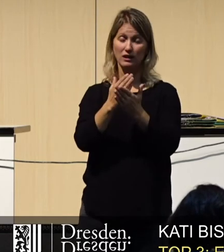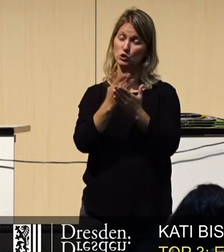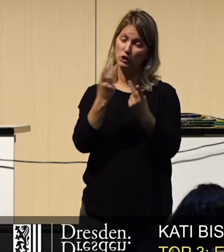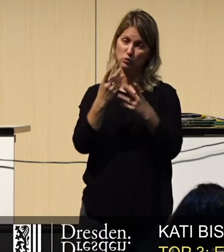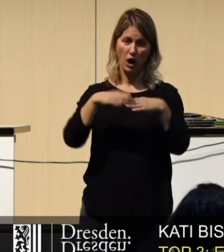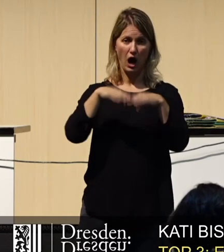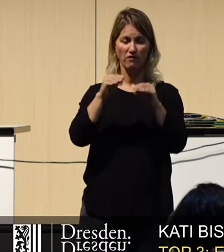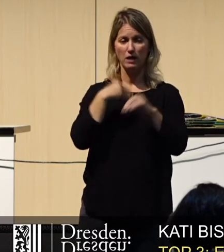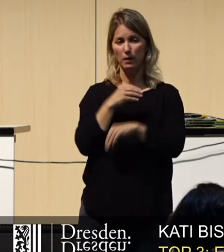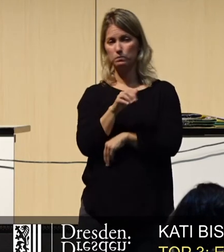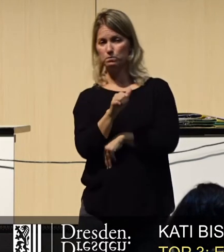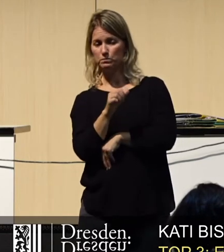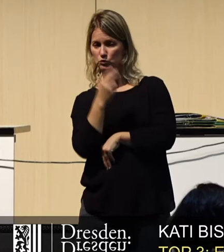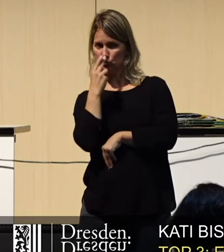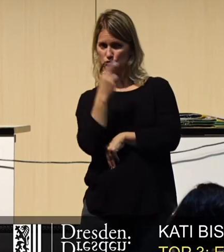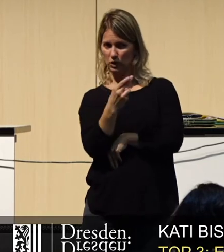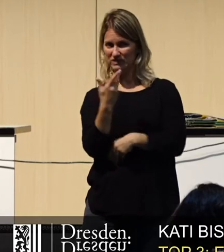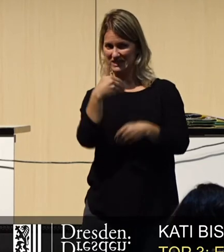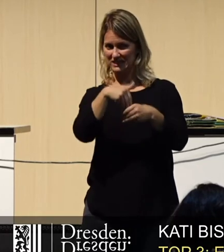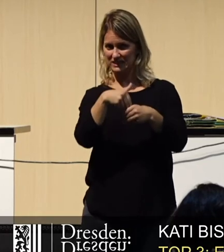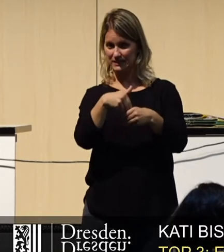Nachhaltigkeit hinterfragen. Danke.